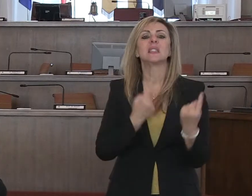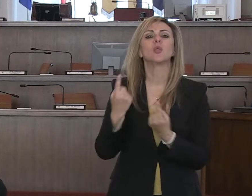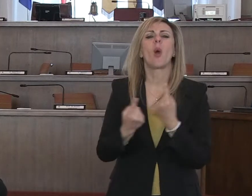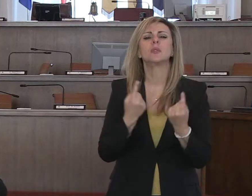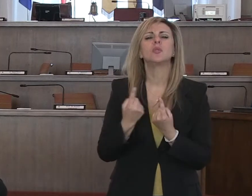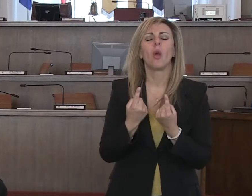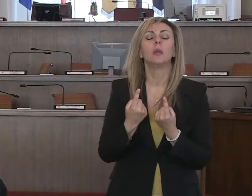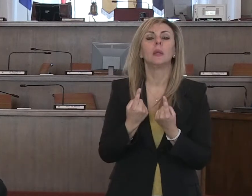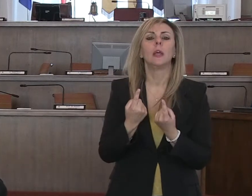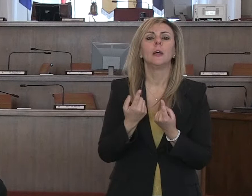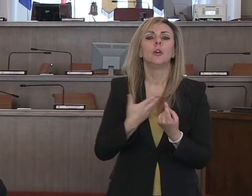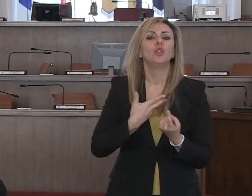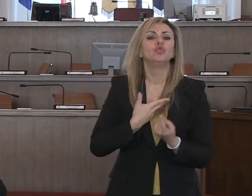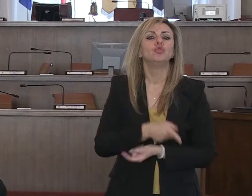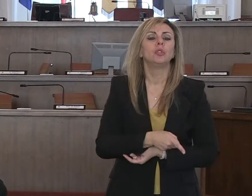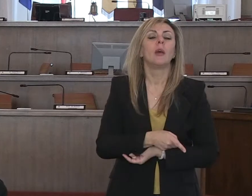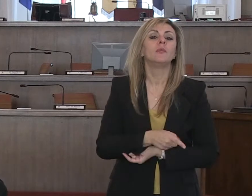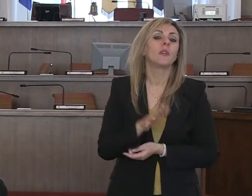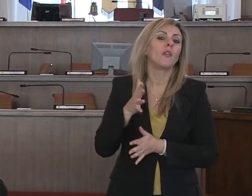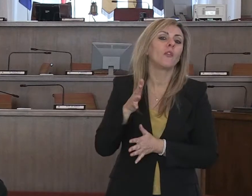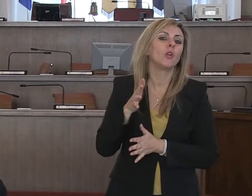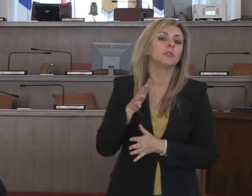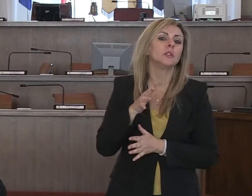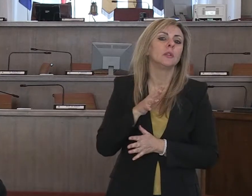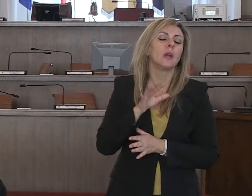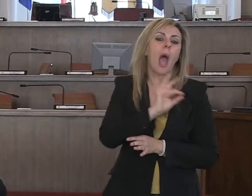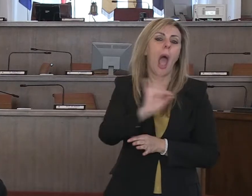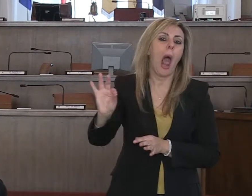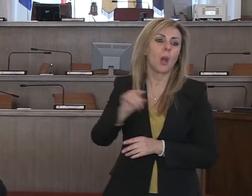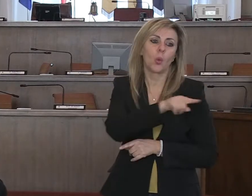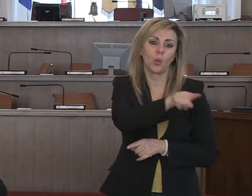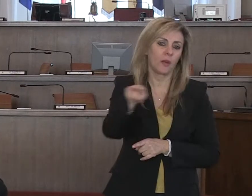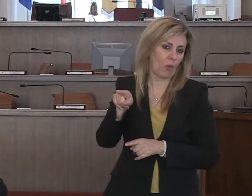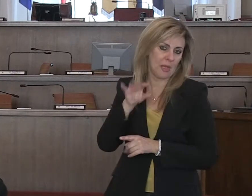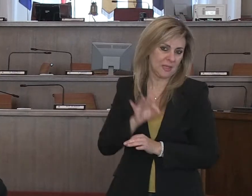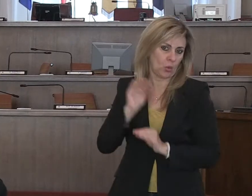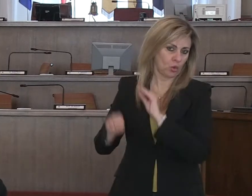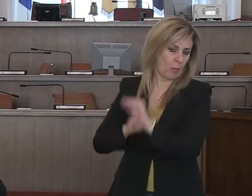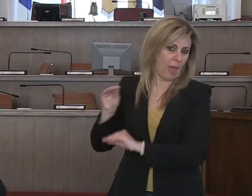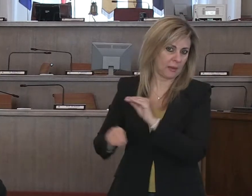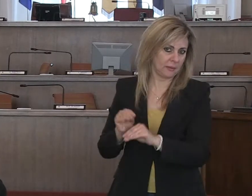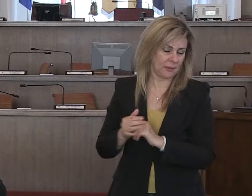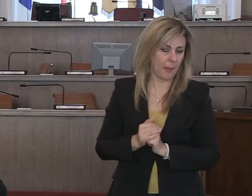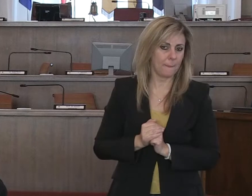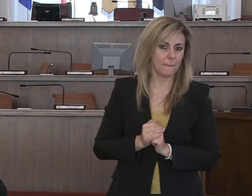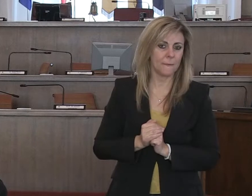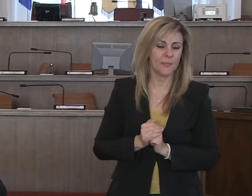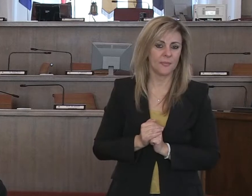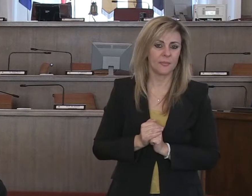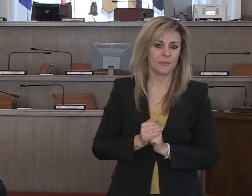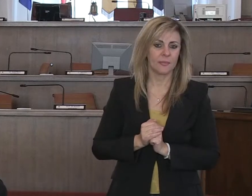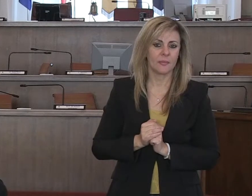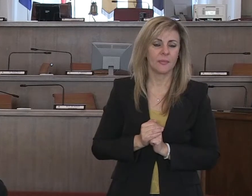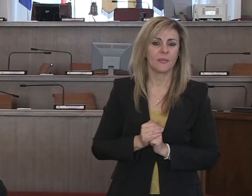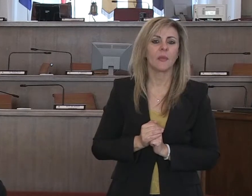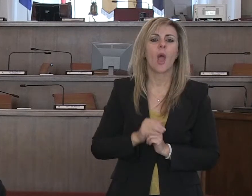richiesta in maniera particolare, forse sono le domande che qualcuno di voi ci proporrà, è la relazione, o